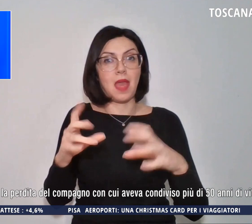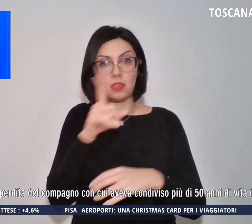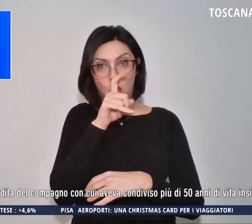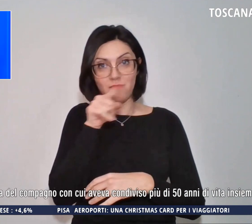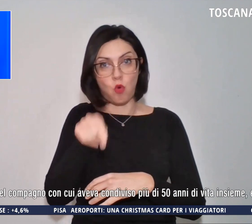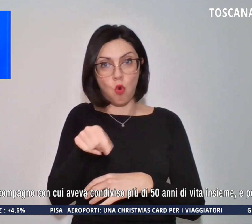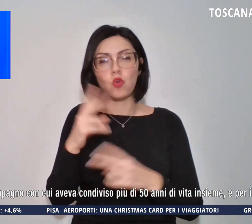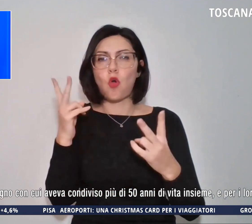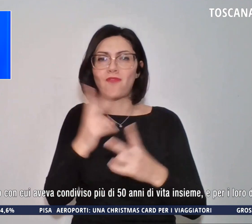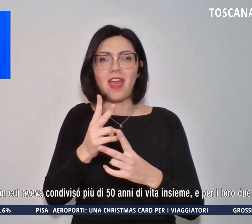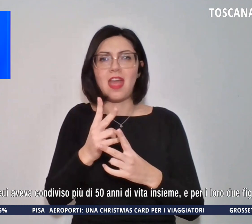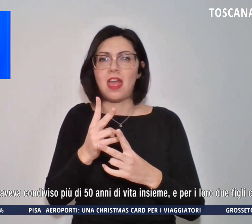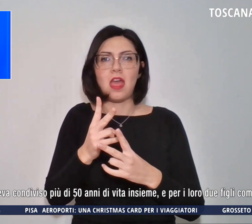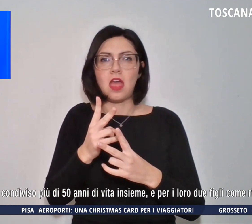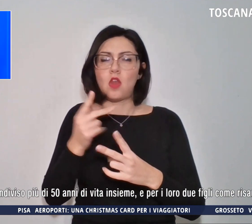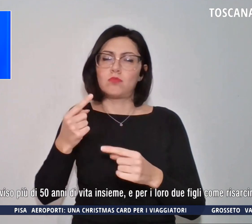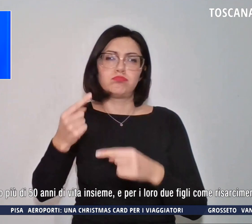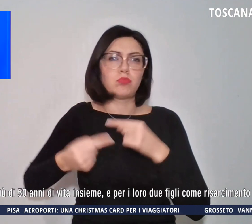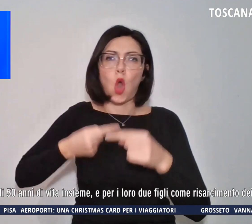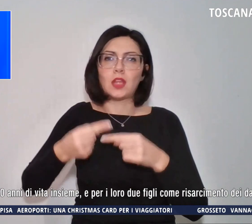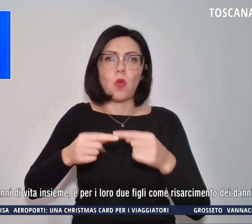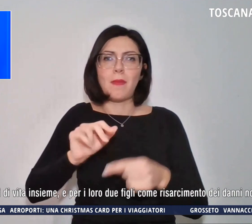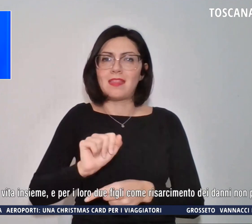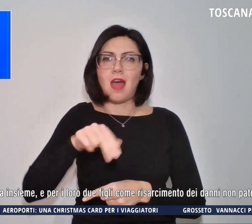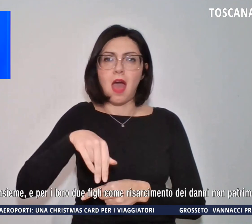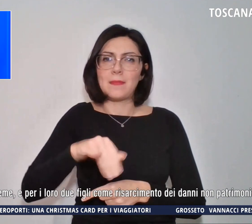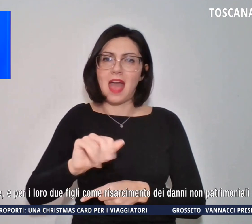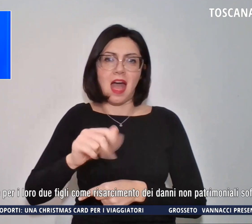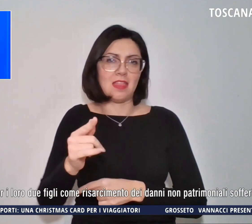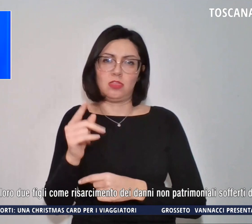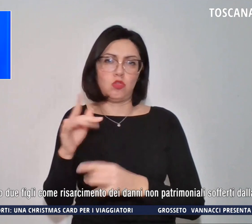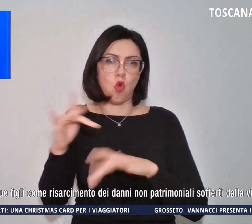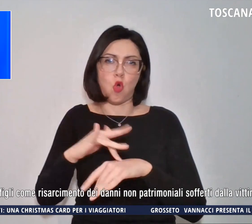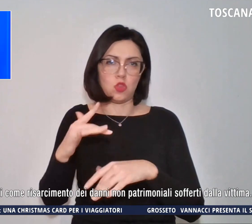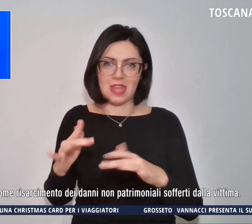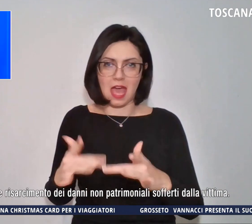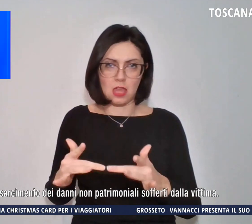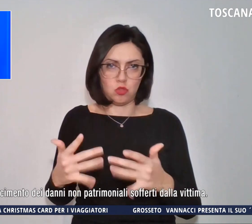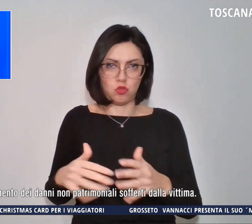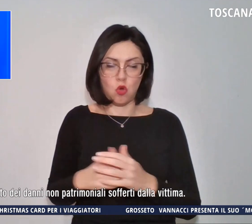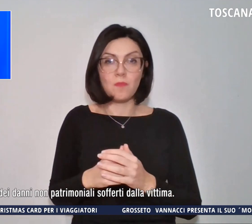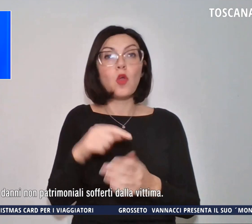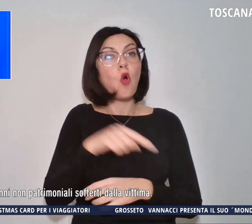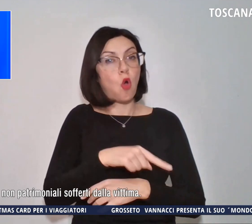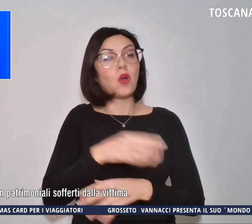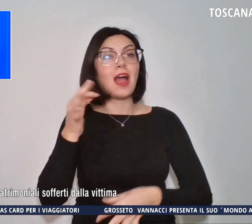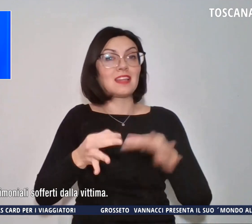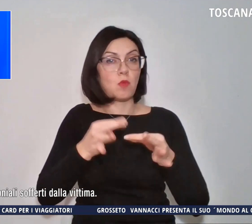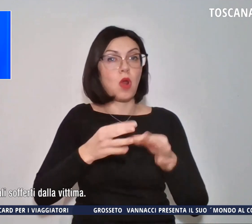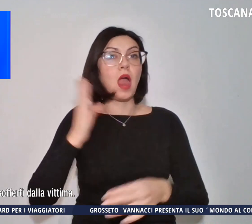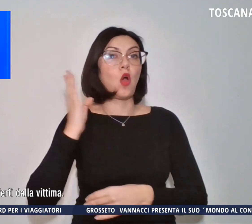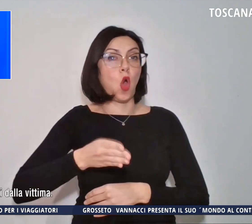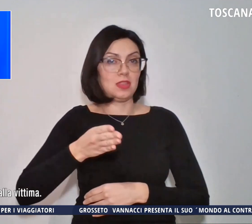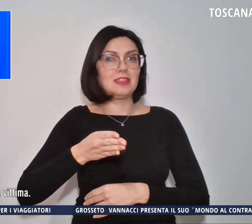esposto in modo costante alla fibra. Ora il Tribunale condanna l'industria naval